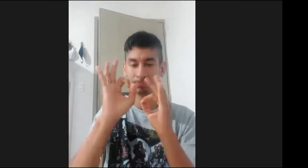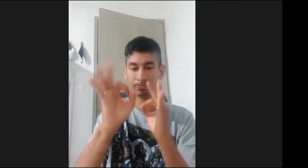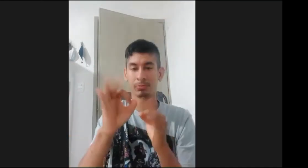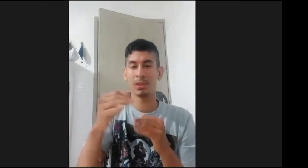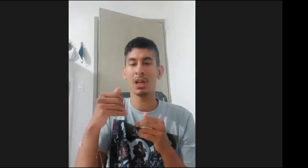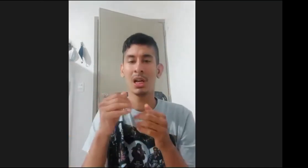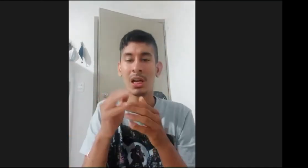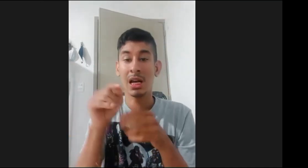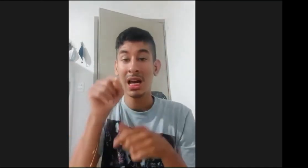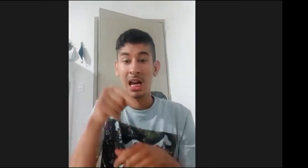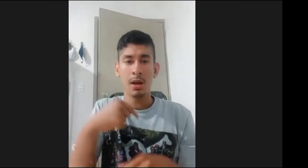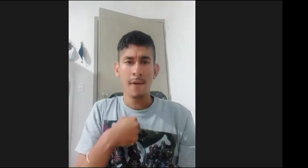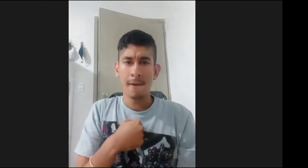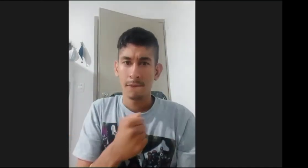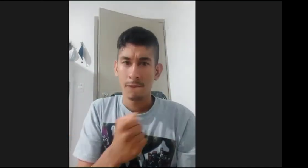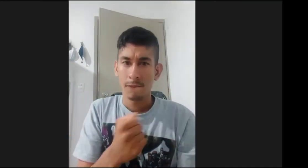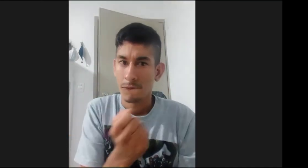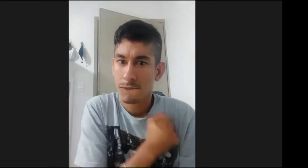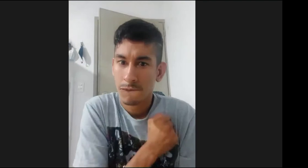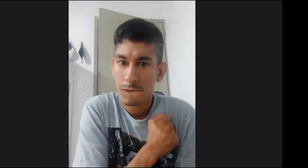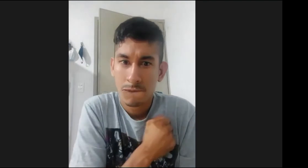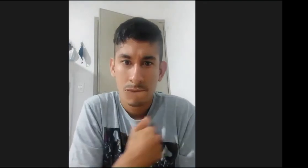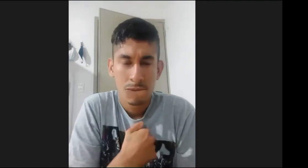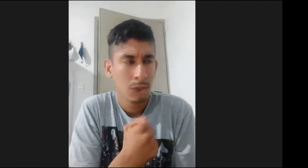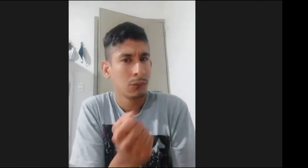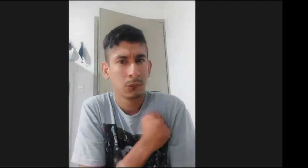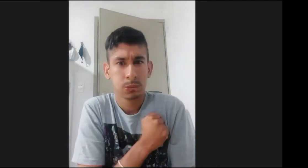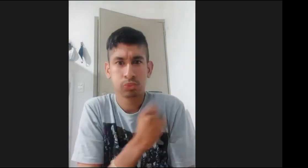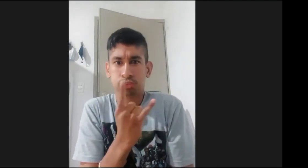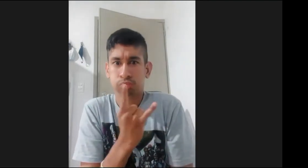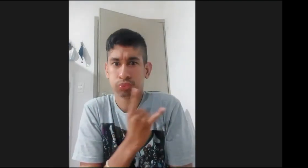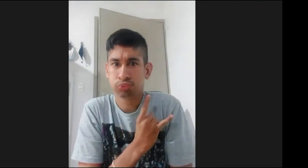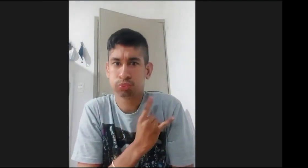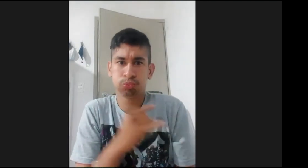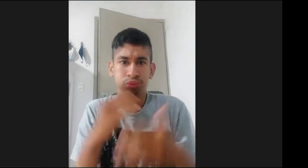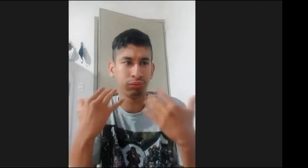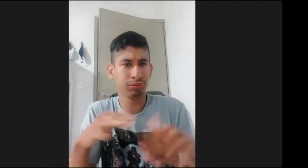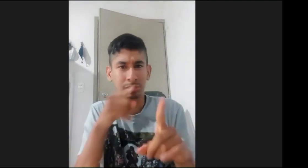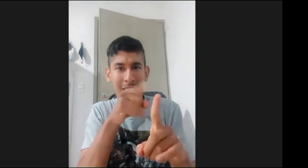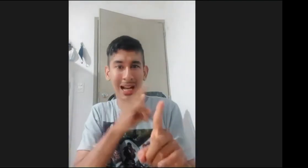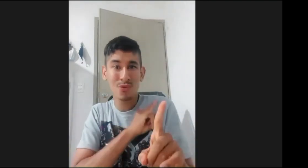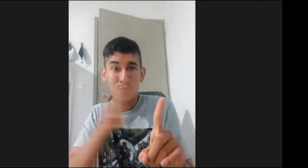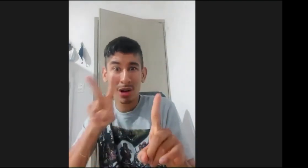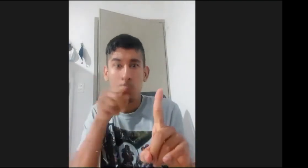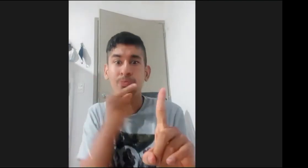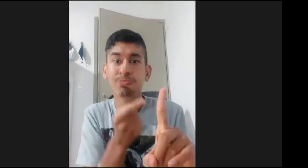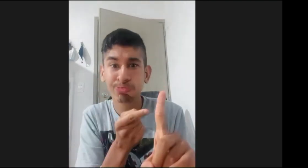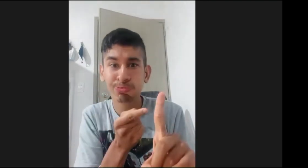bueno entonces retomo con el discurso ya observé el término si me apasiona muchísimo este tema esta